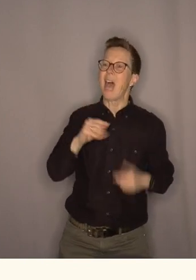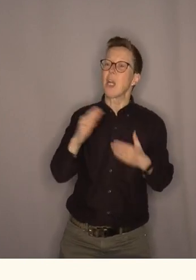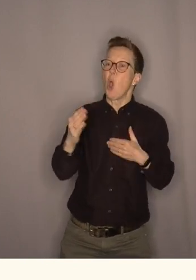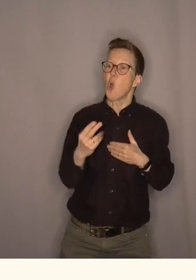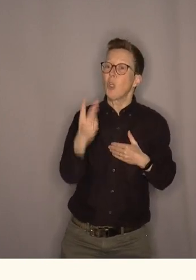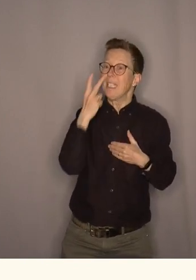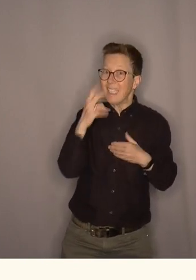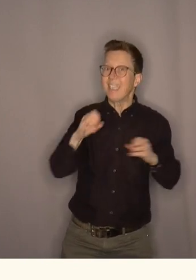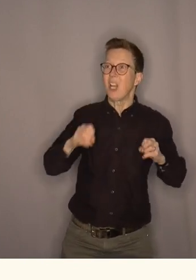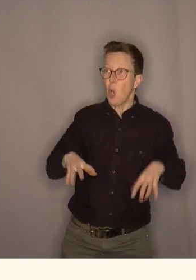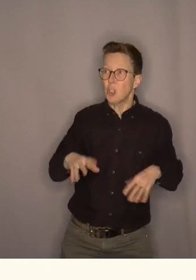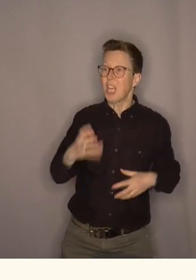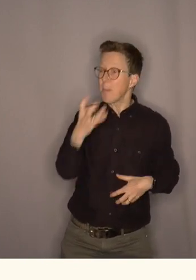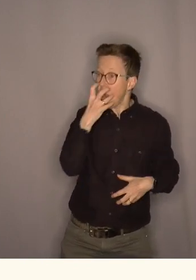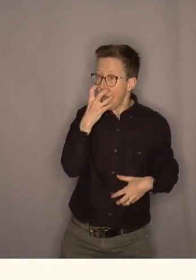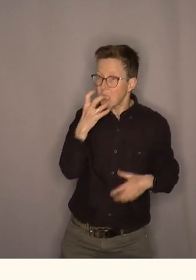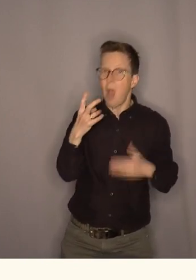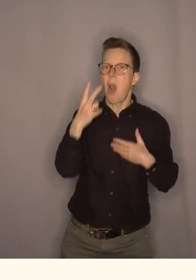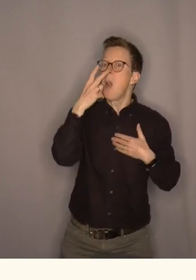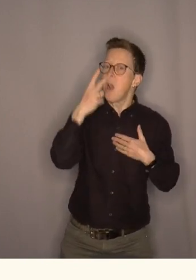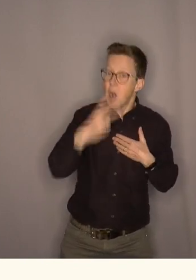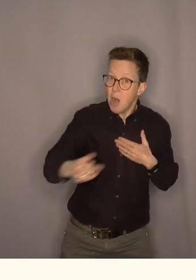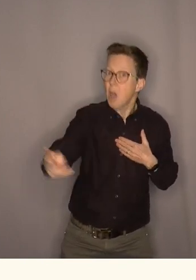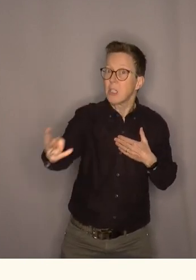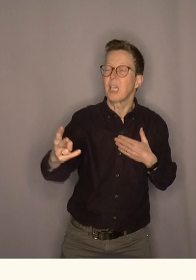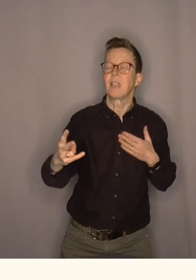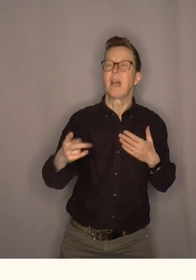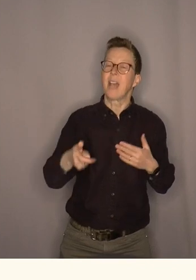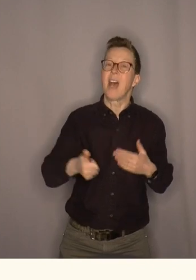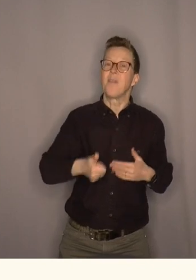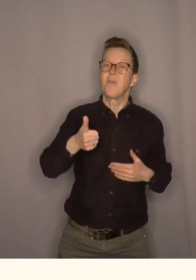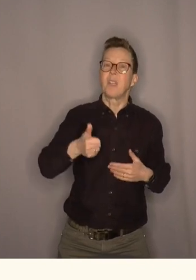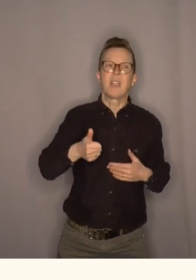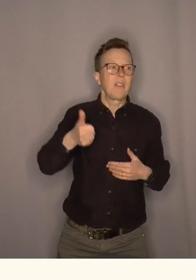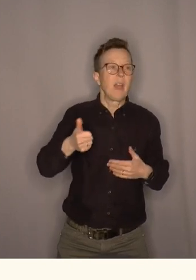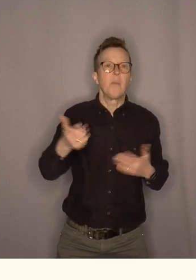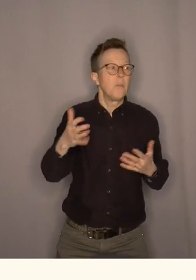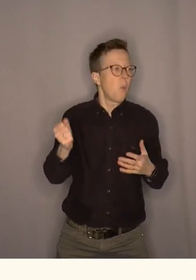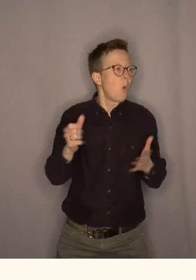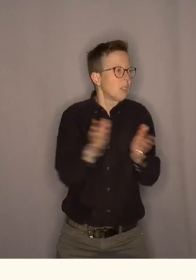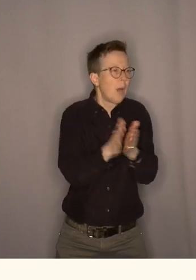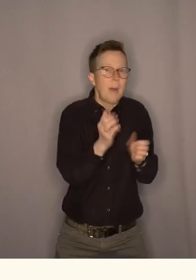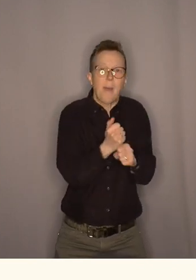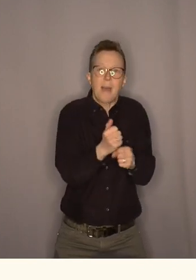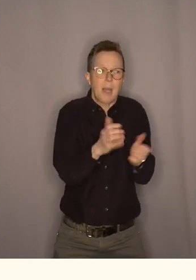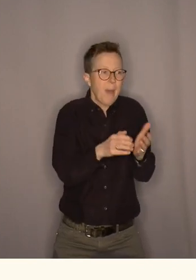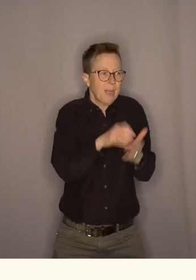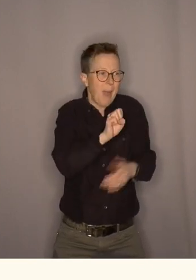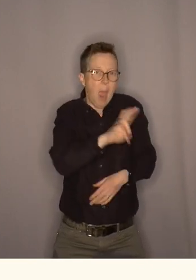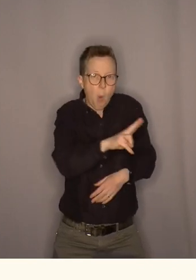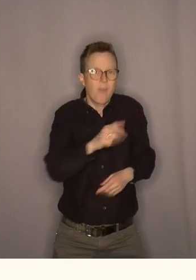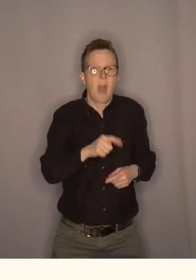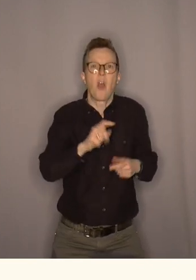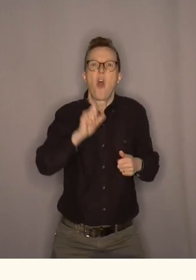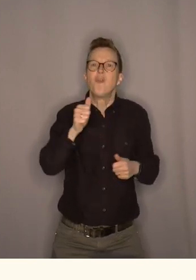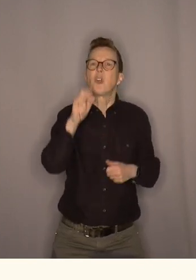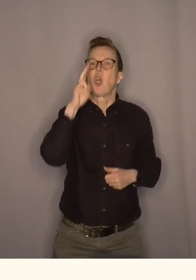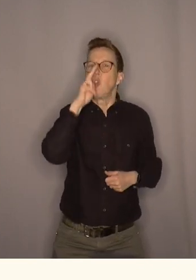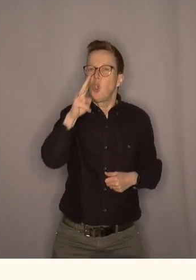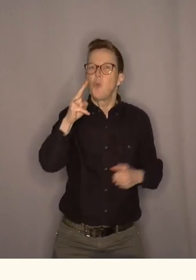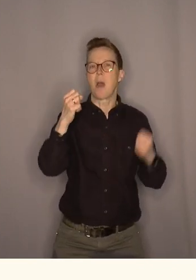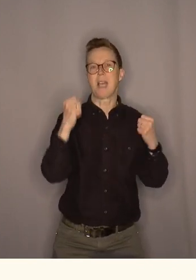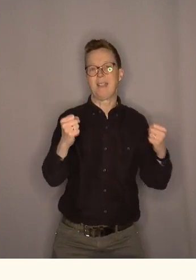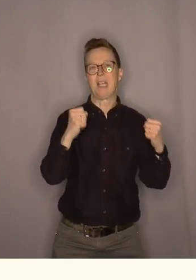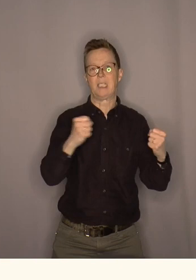kortsiktig løsning. på lang sikt så er det vi skal samarbeide mer med EU om det er om den fornybare